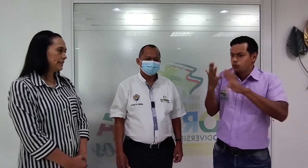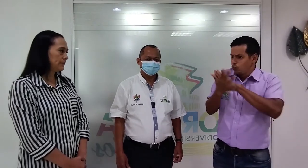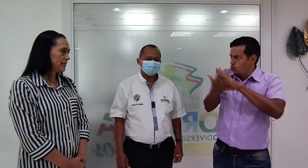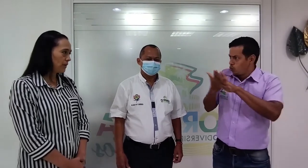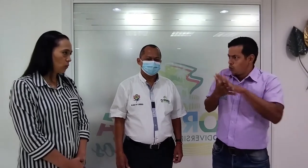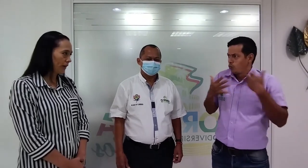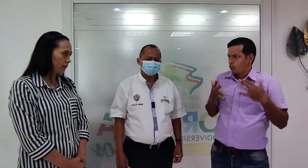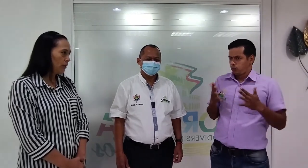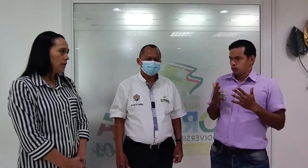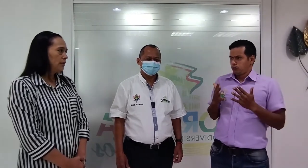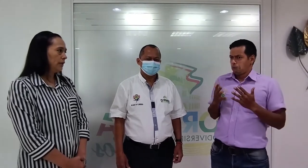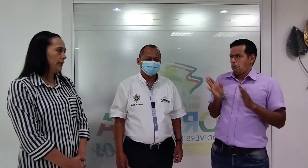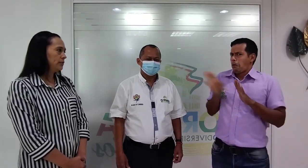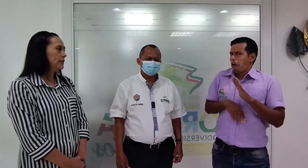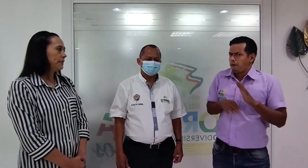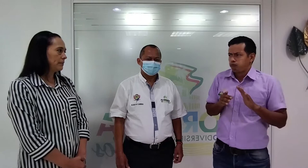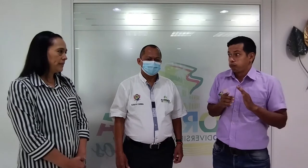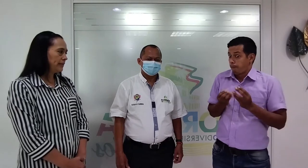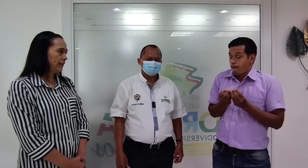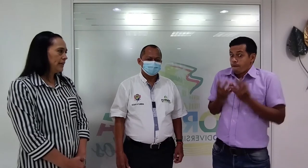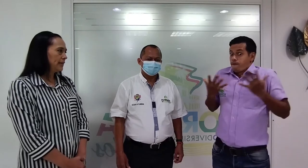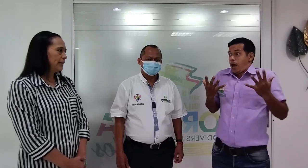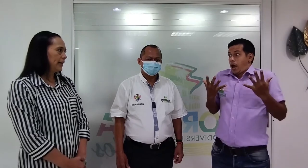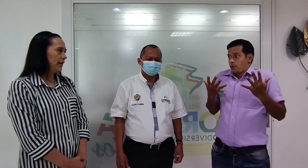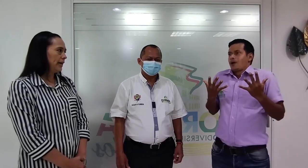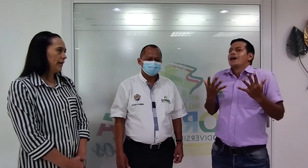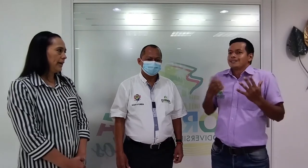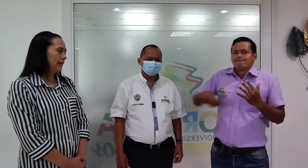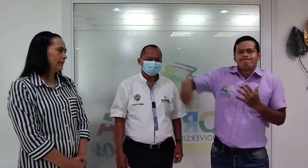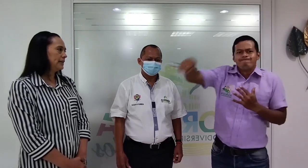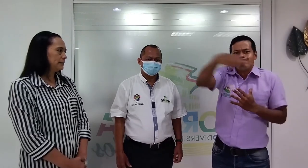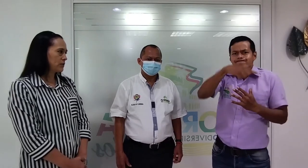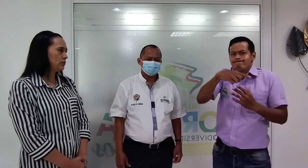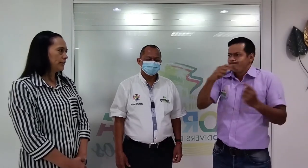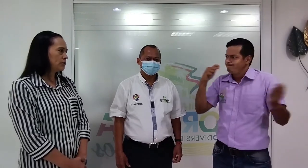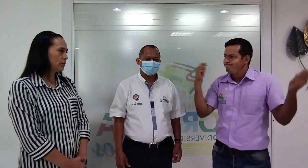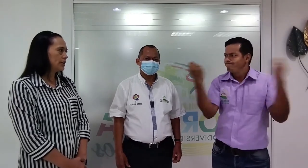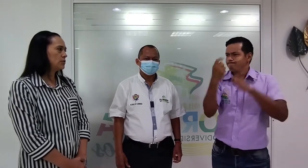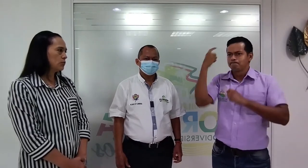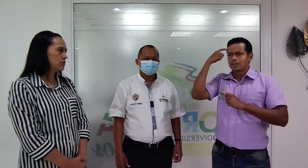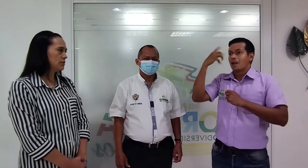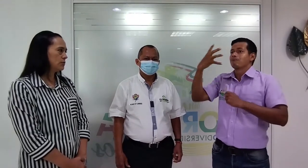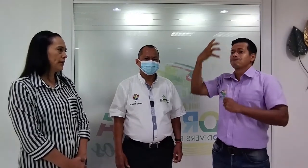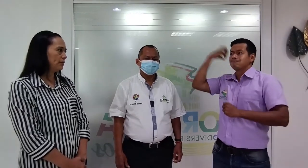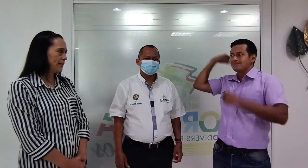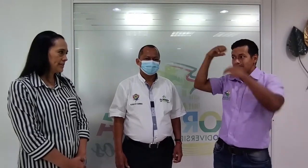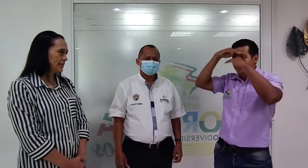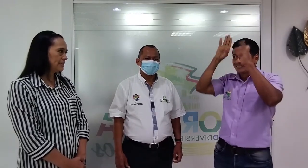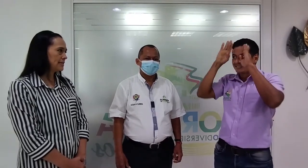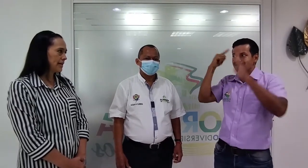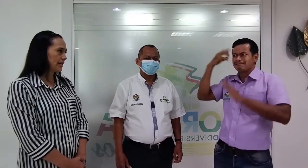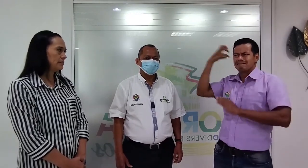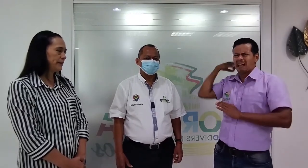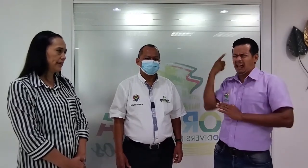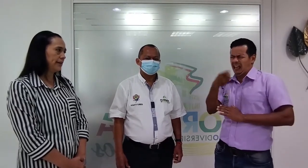324, donde permite que las personas sordas usen su lengua de señas y sea respetada.